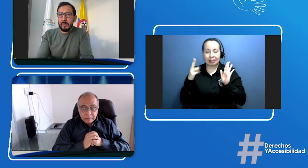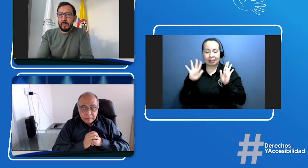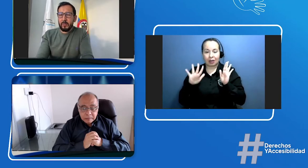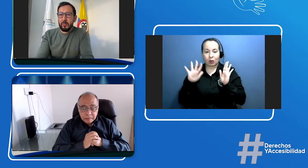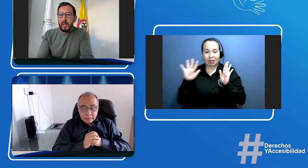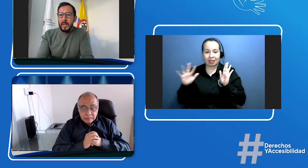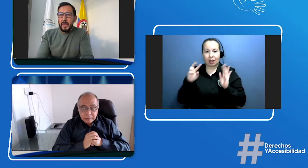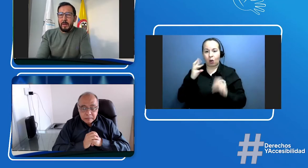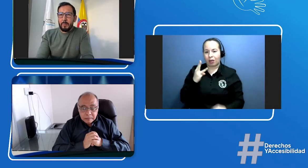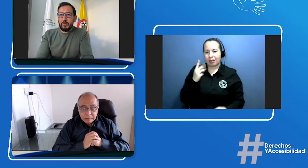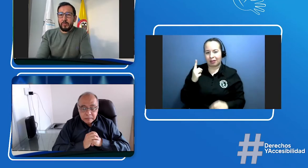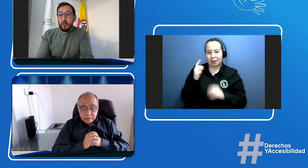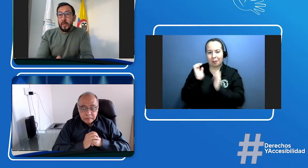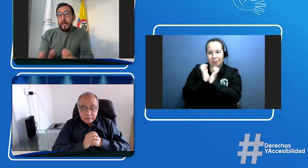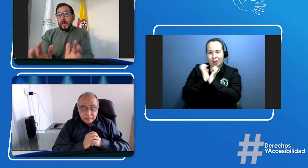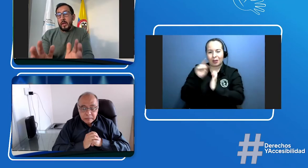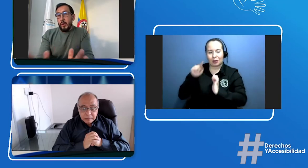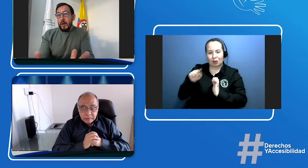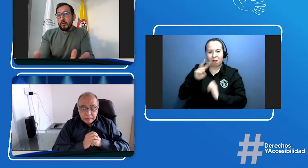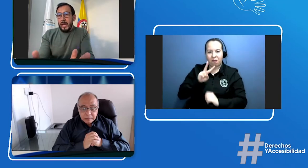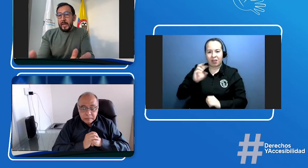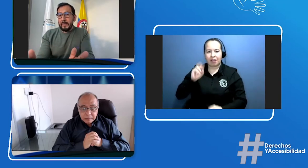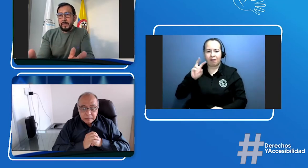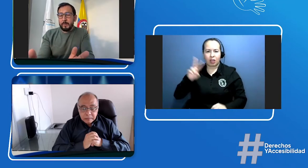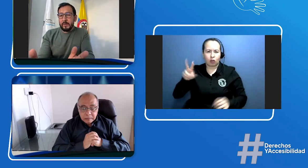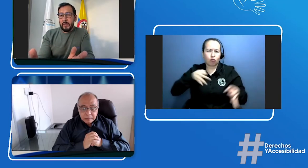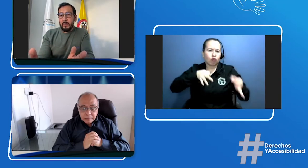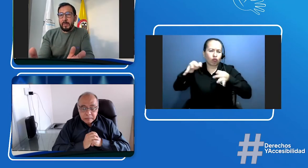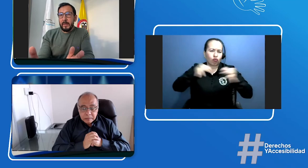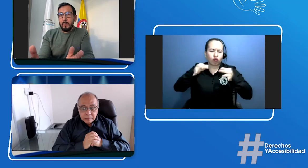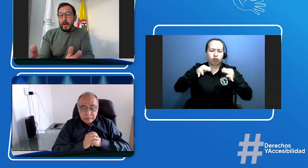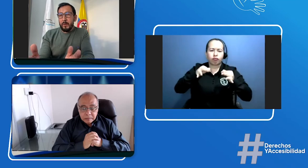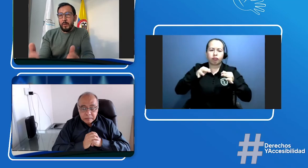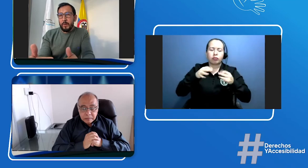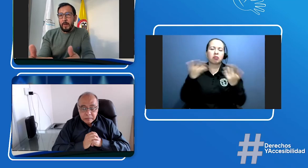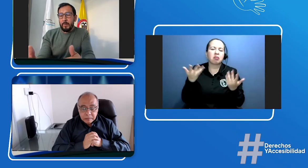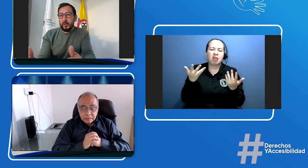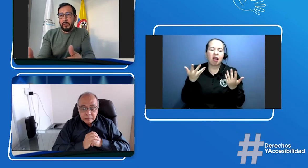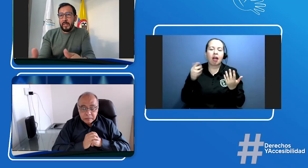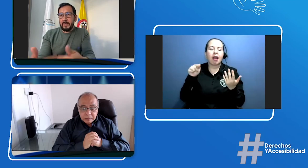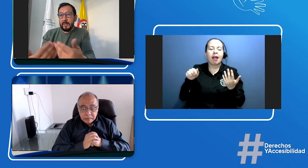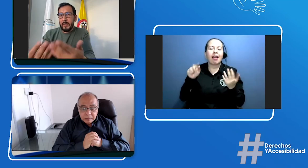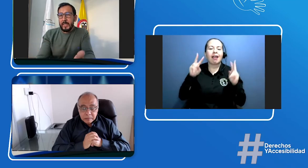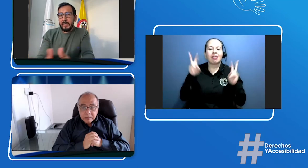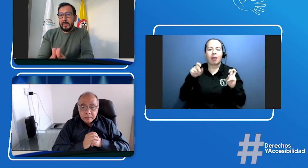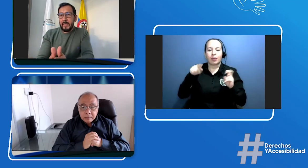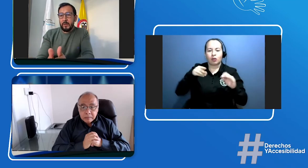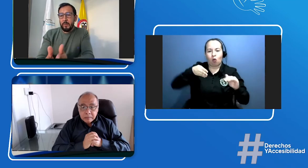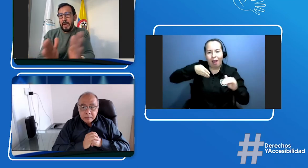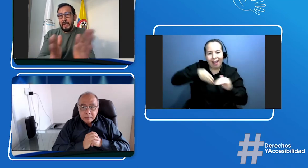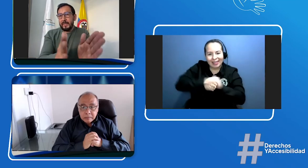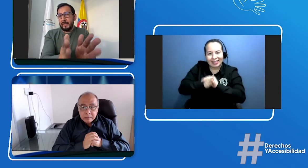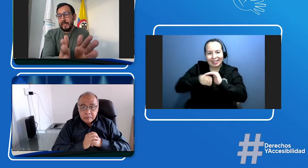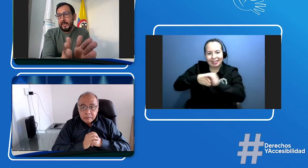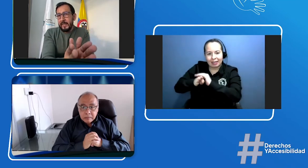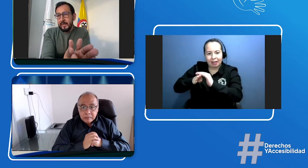el proceso y lo voy a contar específicamente para lo que fue el proceso de accesibilidad que se les dio para licencias, insisto,